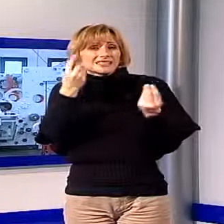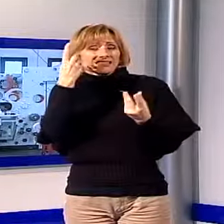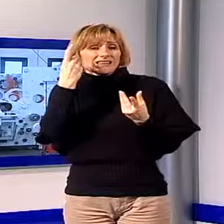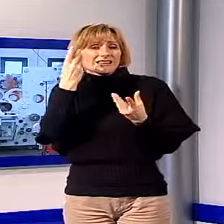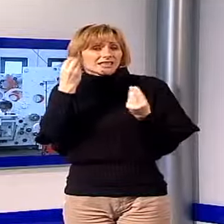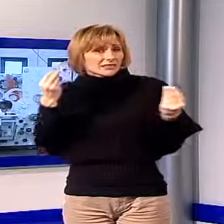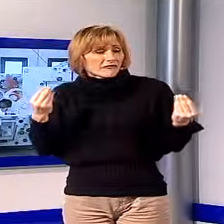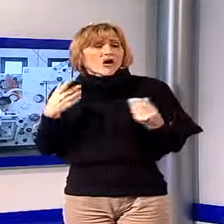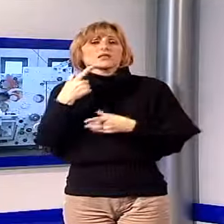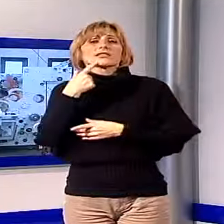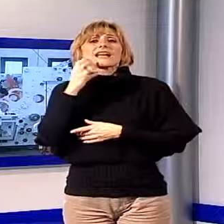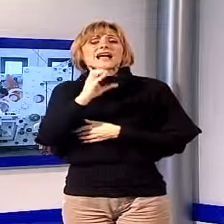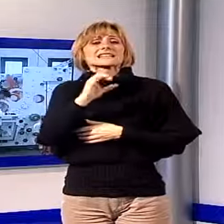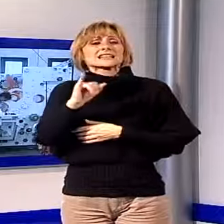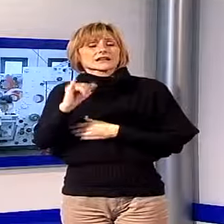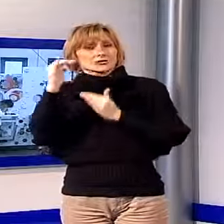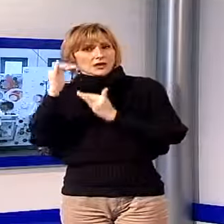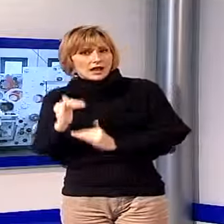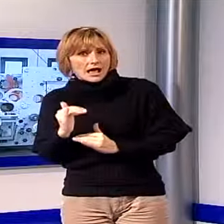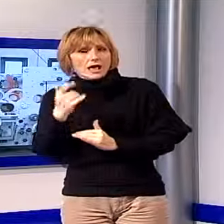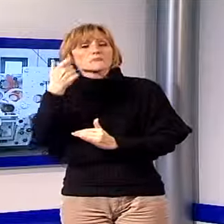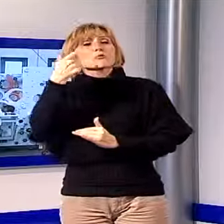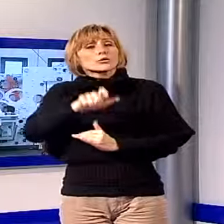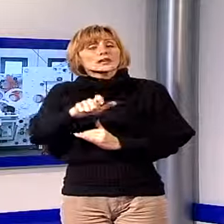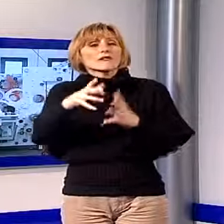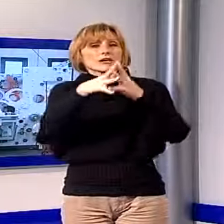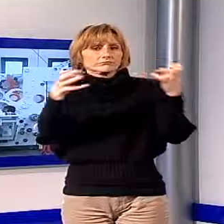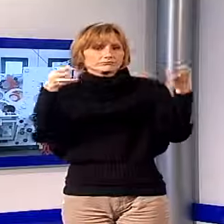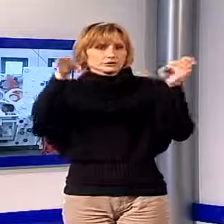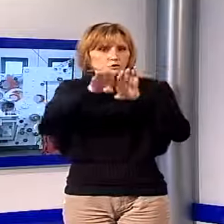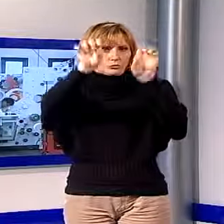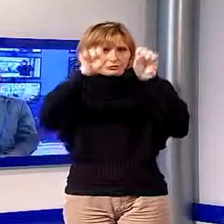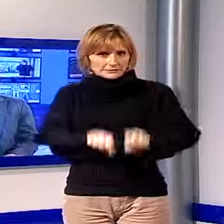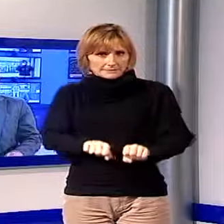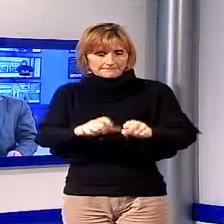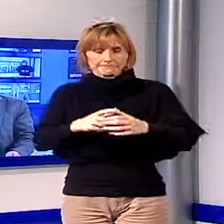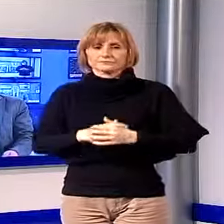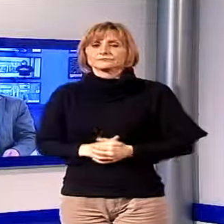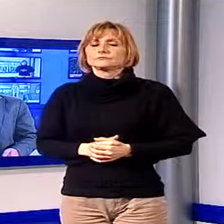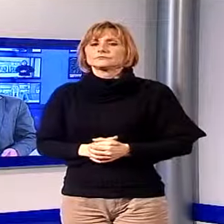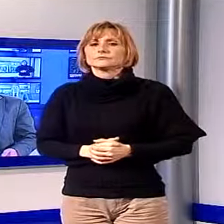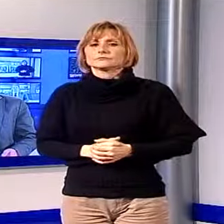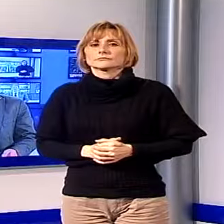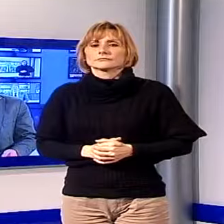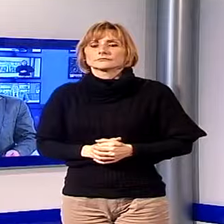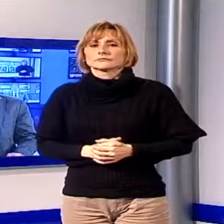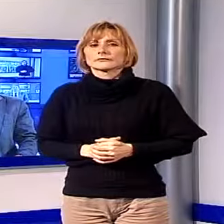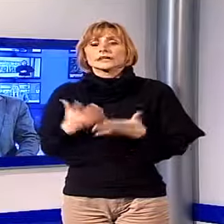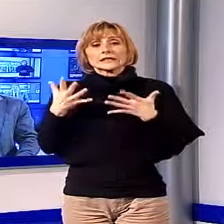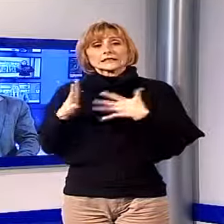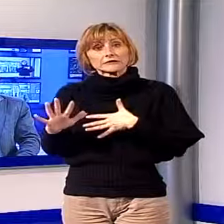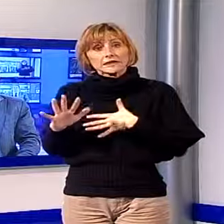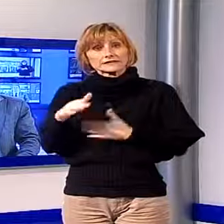spiega Quiriconi, la cassa cala perché sono sparite decine di imprese. La difesa dei